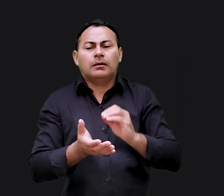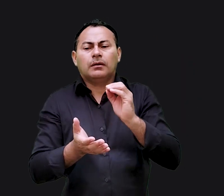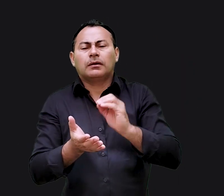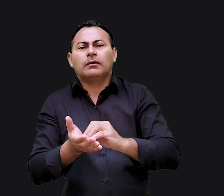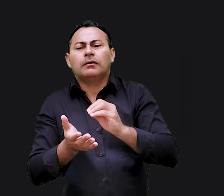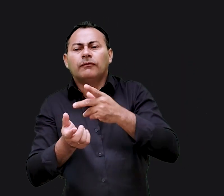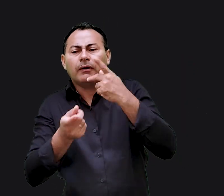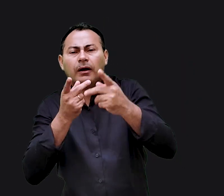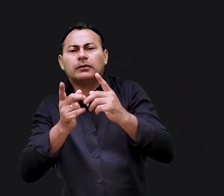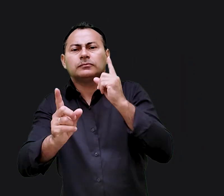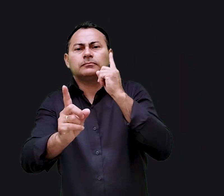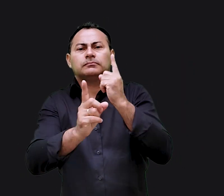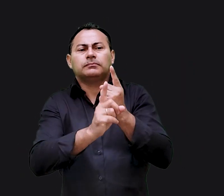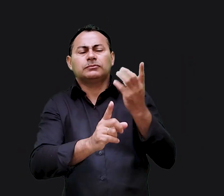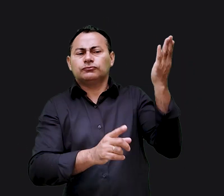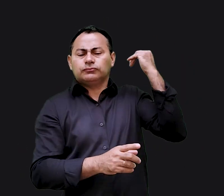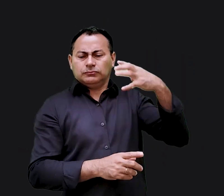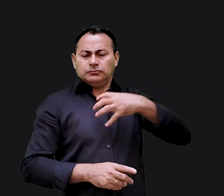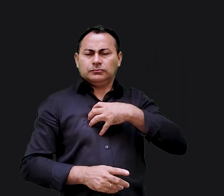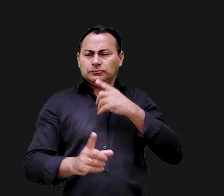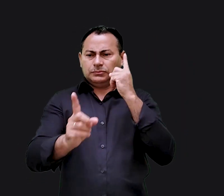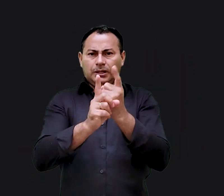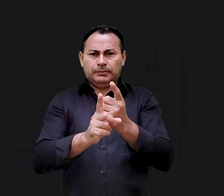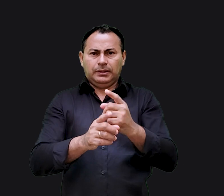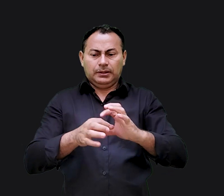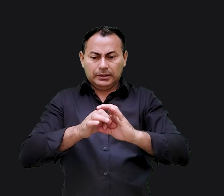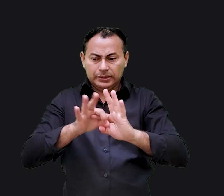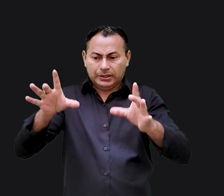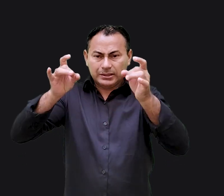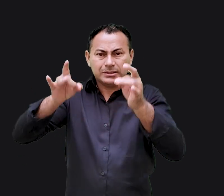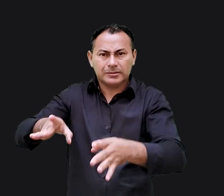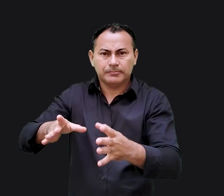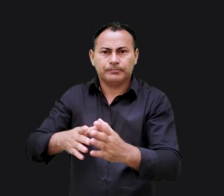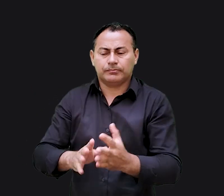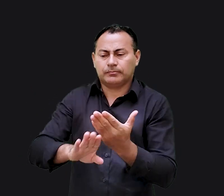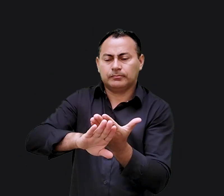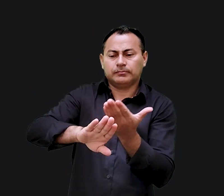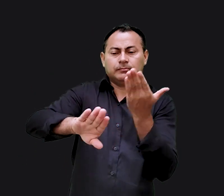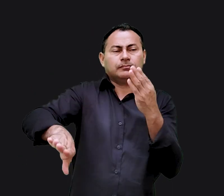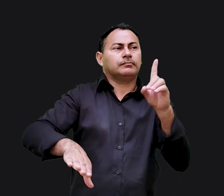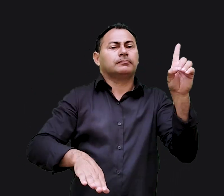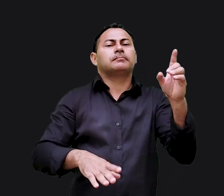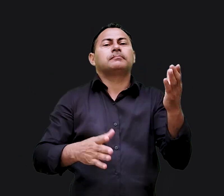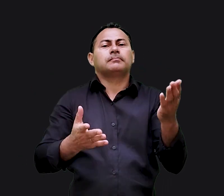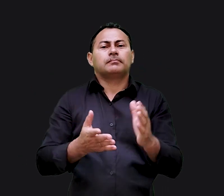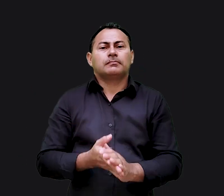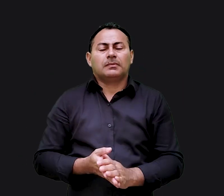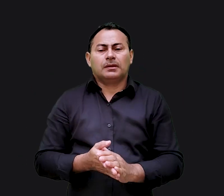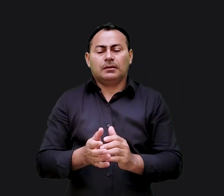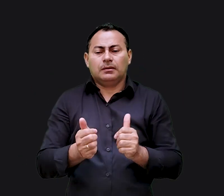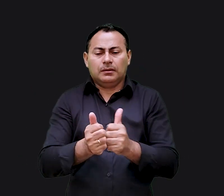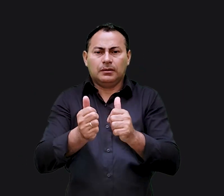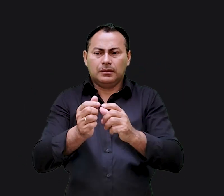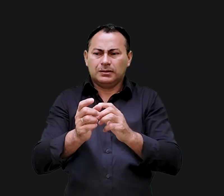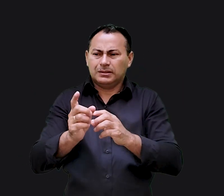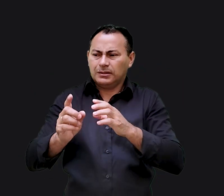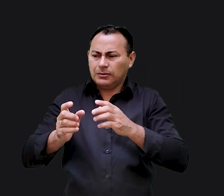Que falta os seus antepassados encontraram em mim para que me deixassem e se afastassem de mim? Eles seguiram